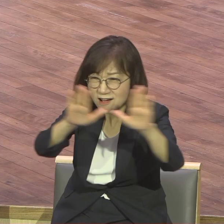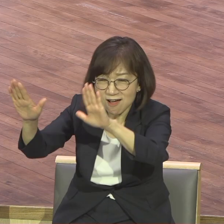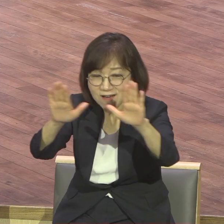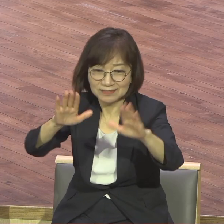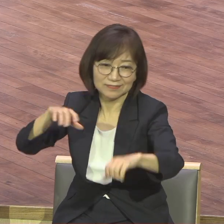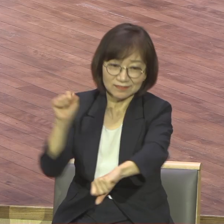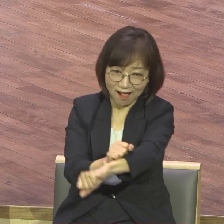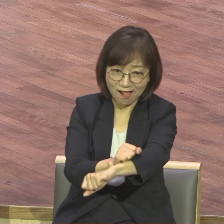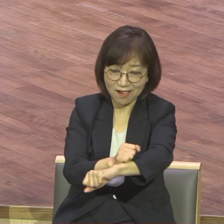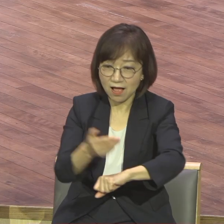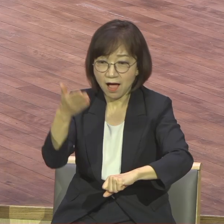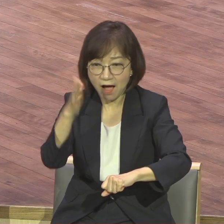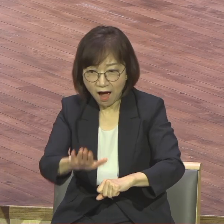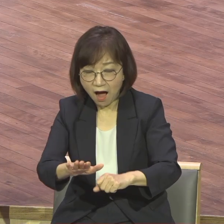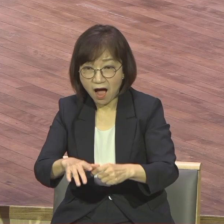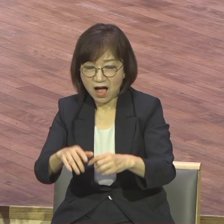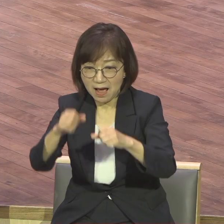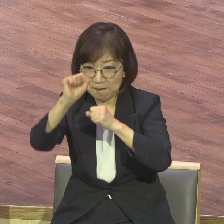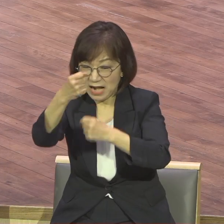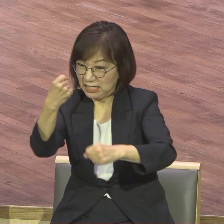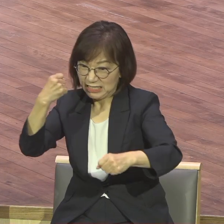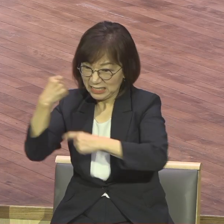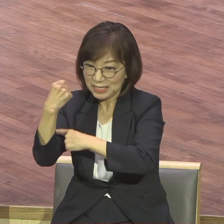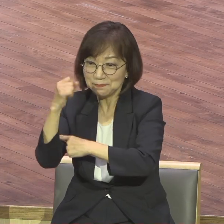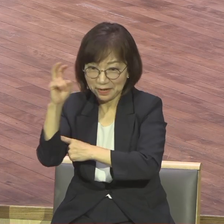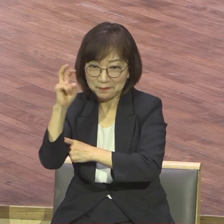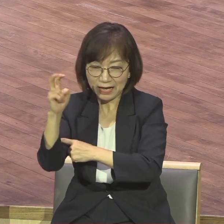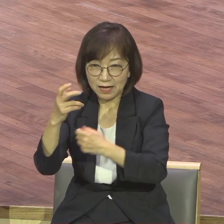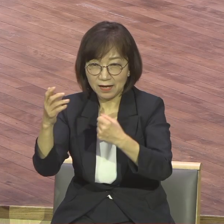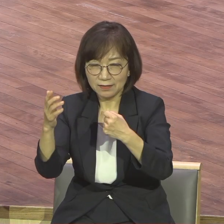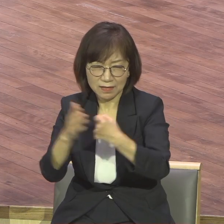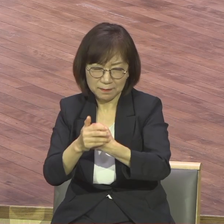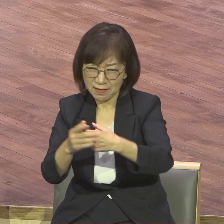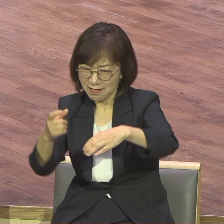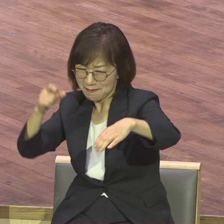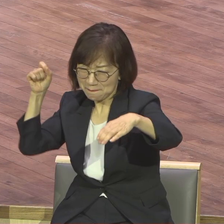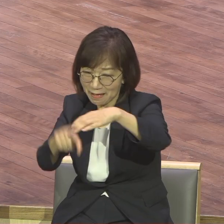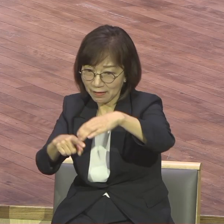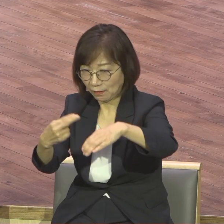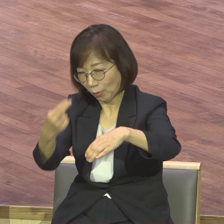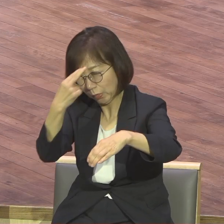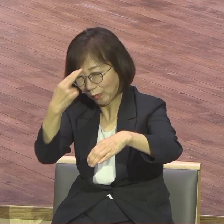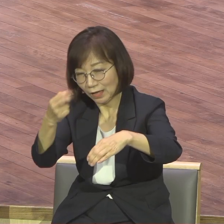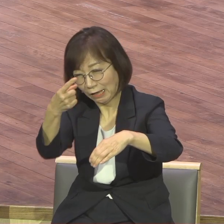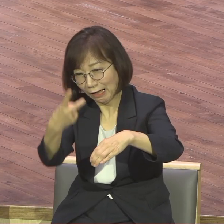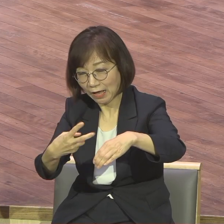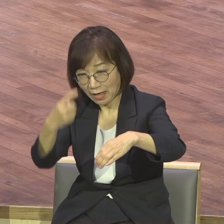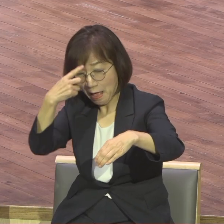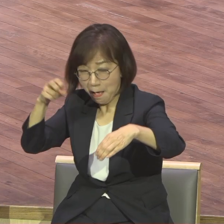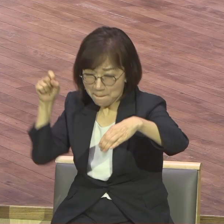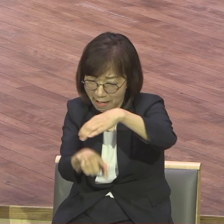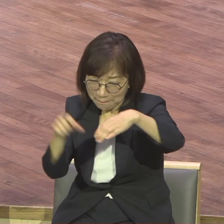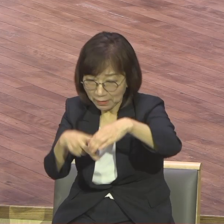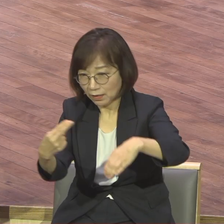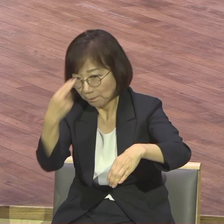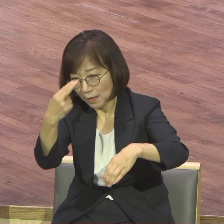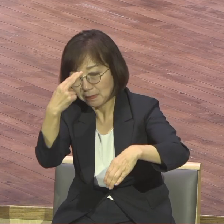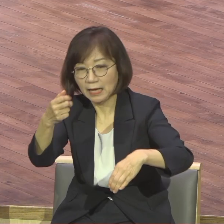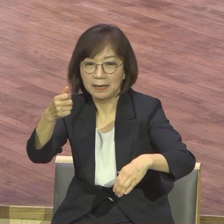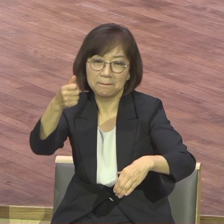엄청 다른 힘이 들어간 것 같아요 그러니까 결정적인 순간을 몇 번 놓쳐버렸어요 그래서 오늘은